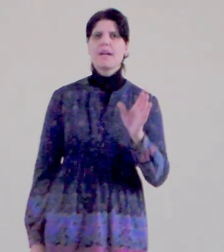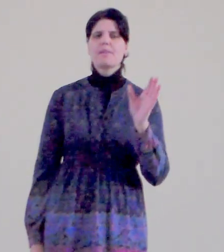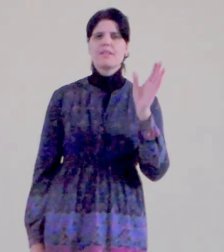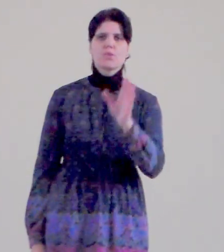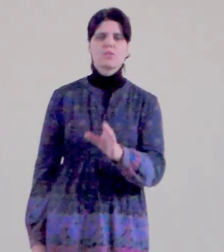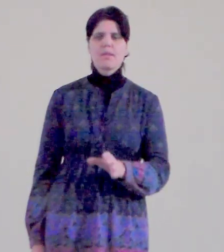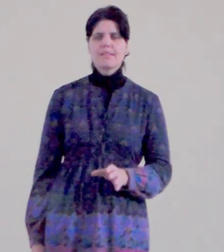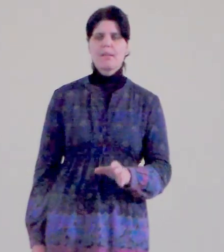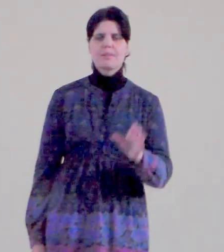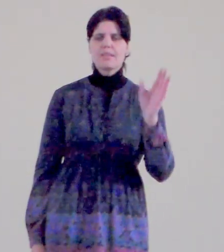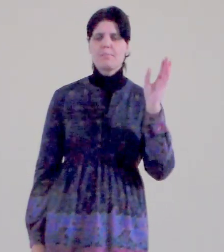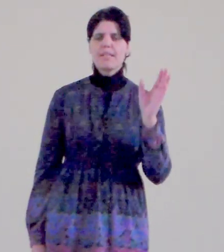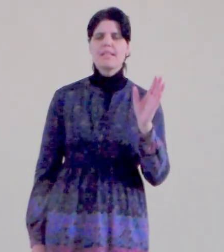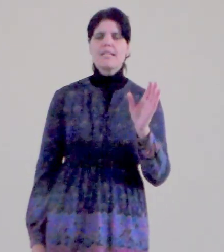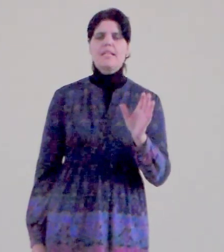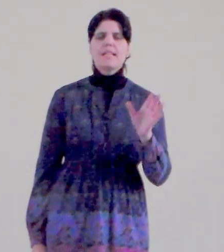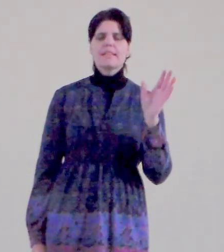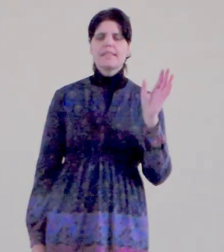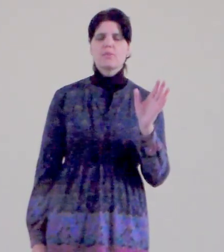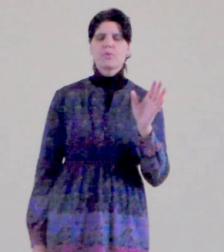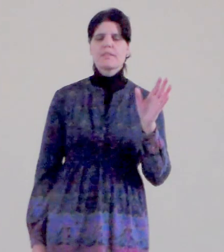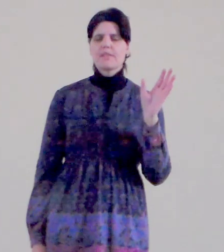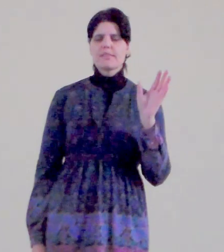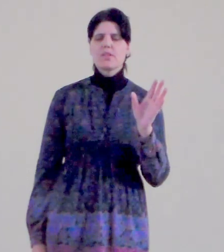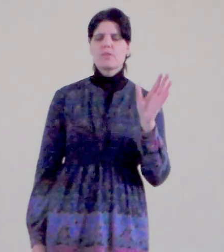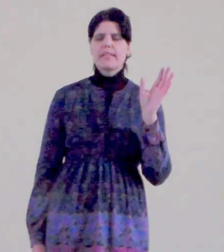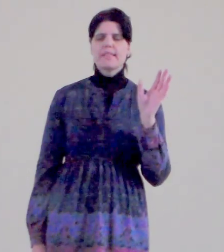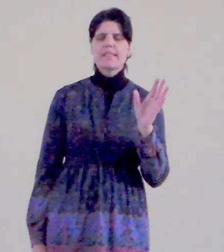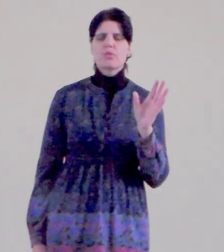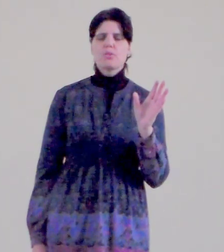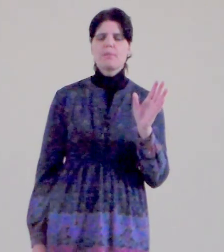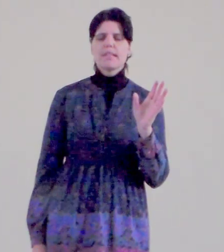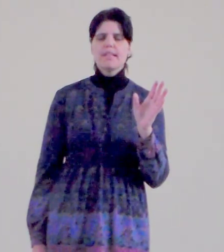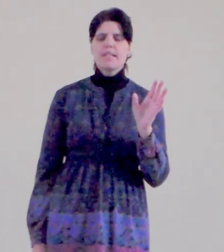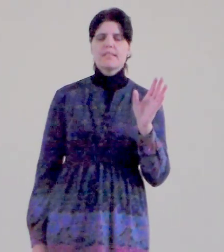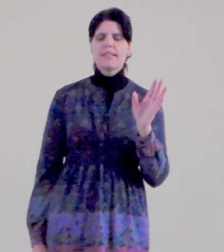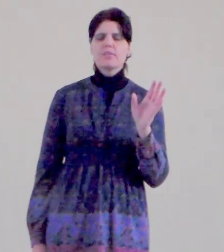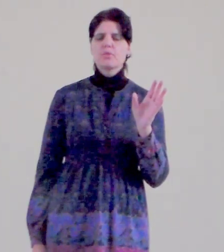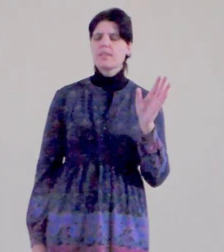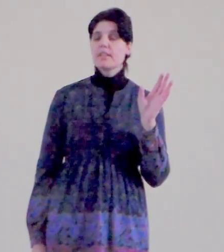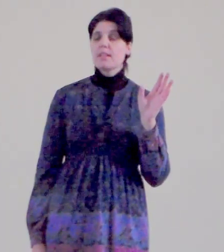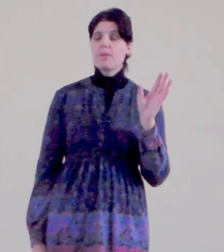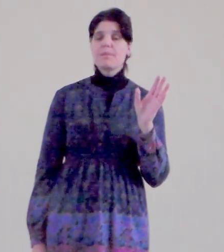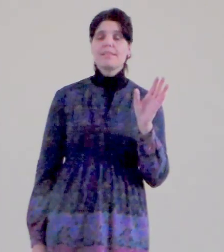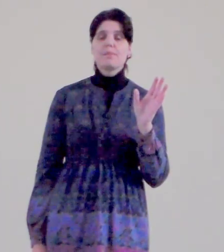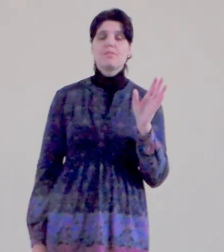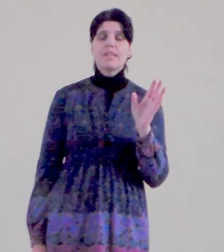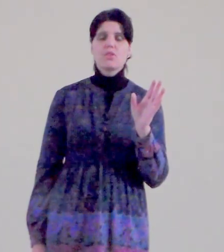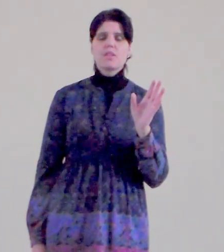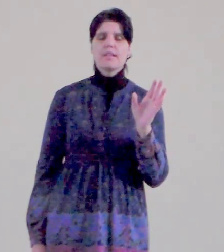naplnili to, co možete naplnit Pane, já ti děkuju za tvé slovo, já ti děkuju Pane, za to, že máme ti být vděční